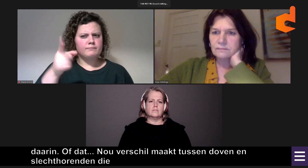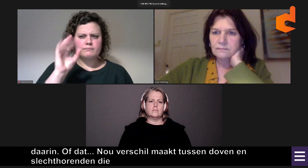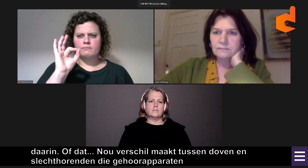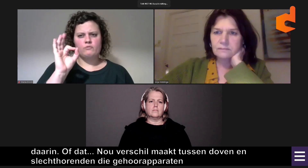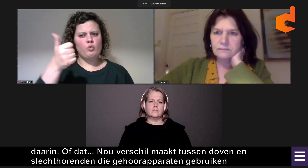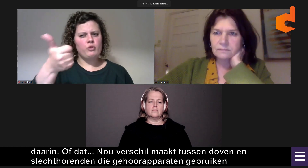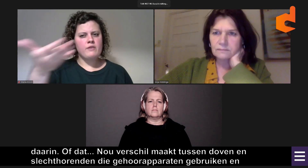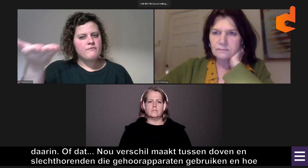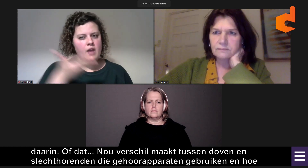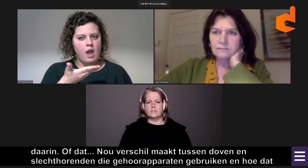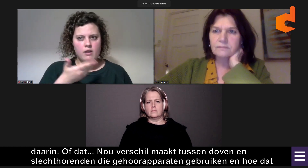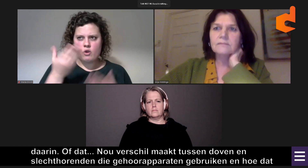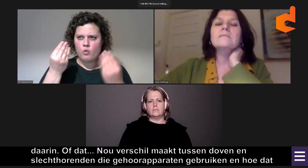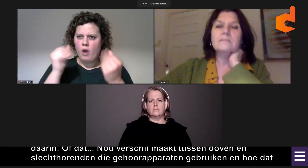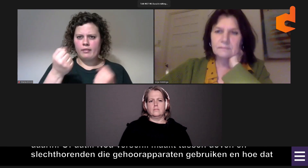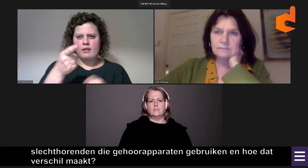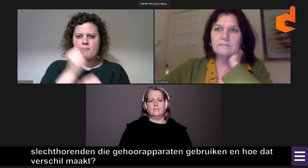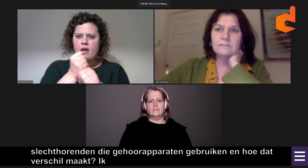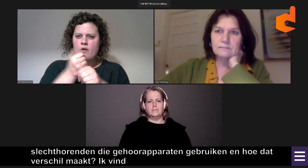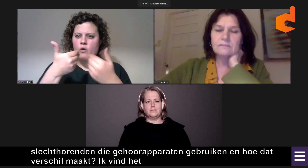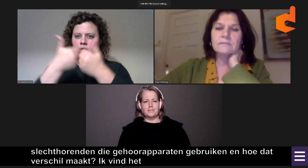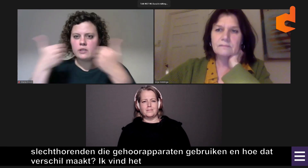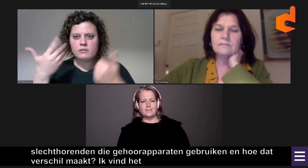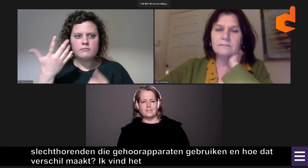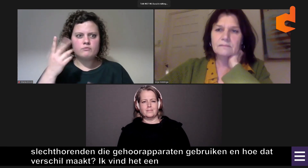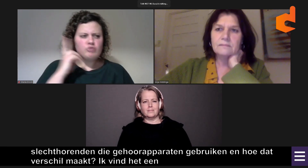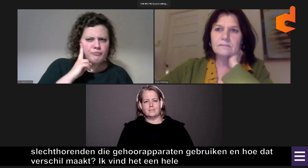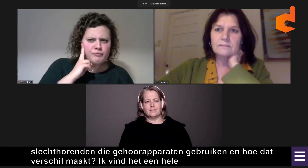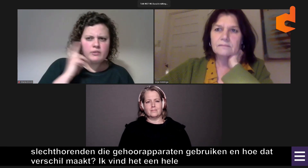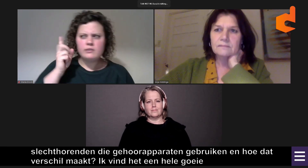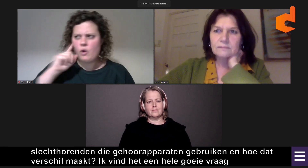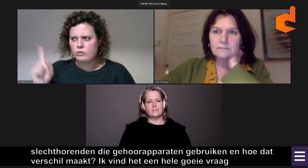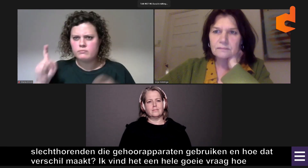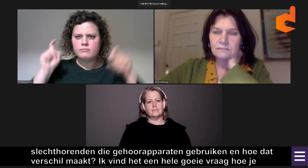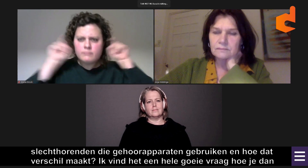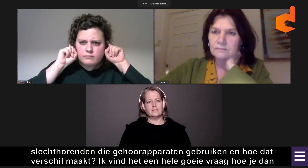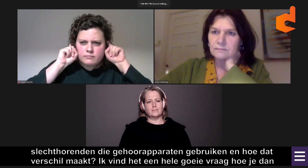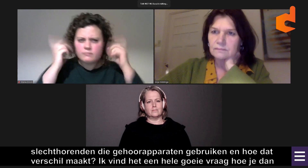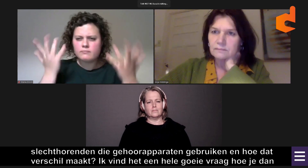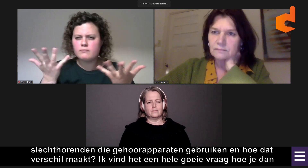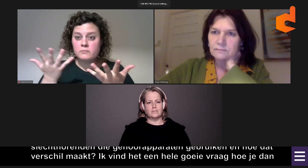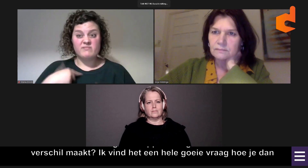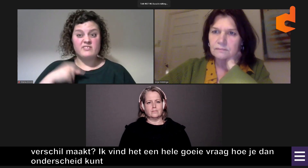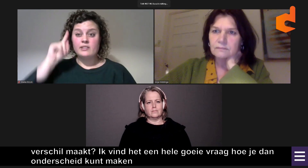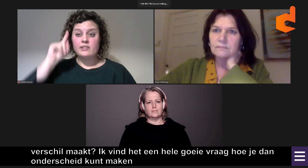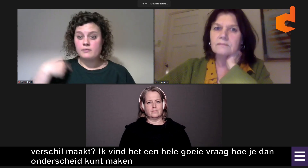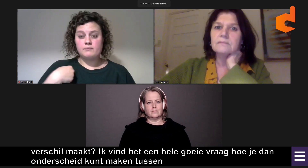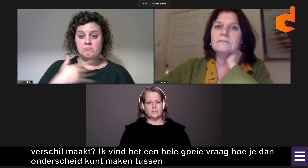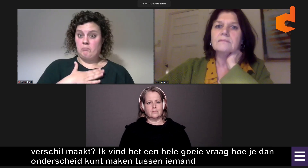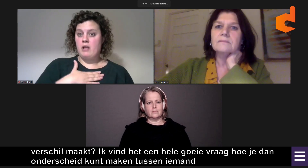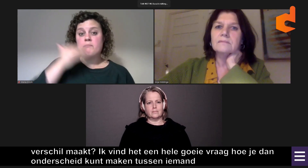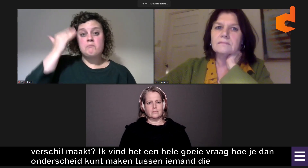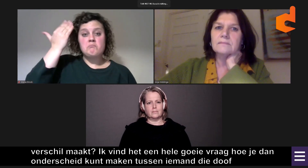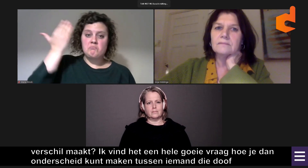Ik denk dat ik wel op de vraag kan antwoorden. Ik vind het een hele goede vraag op de eerste plaats. Hoe je dan onderscheid kan maken tussen iemand of die doof of slechthorend is met